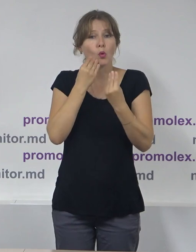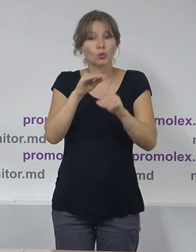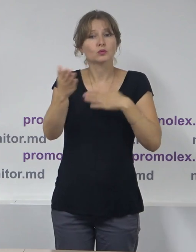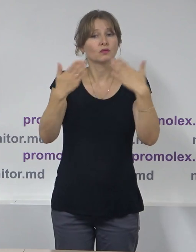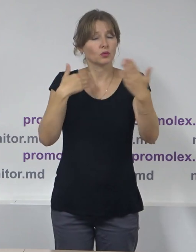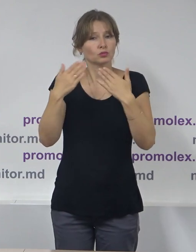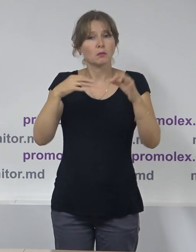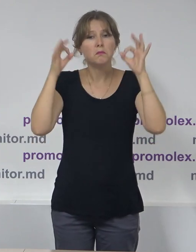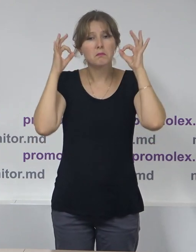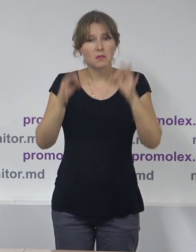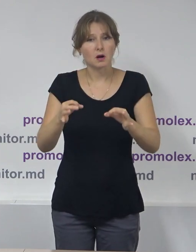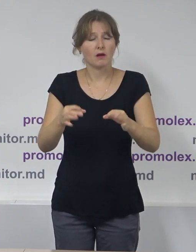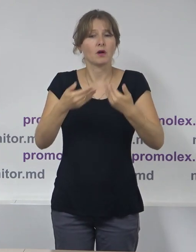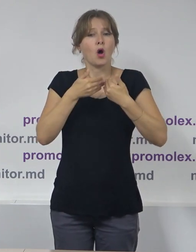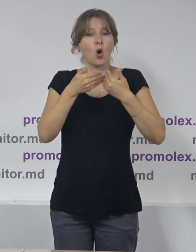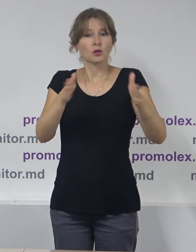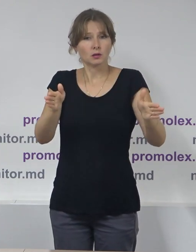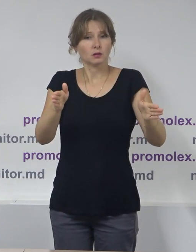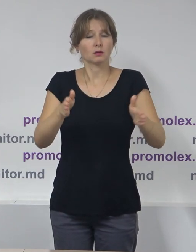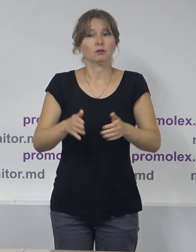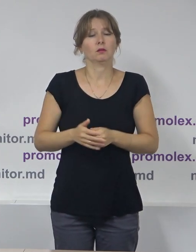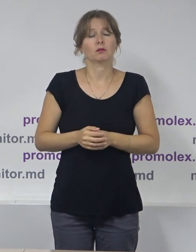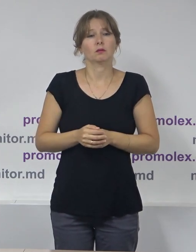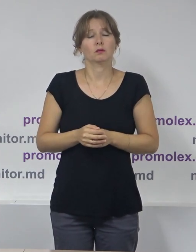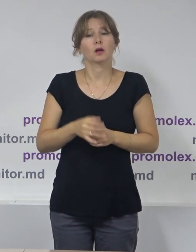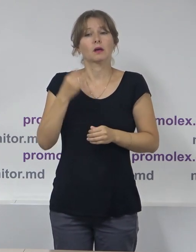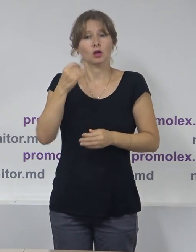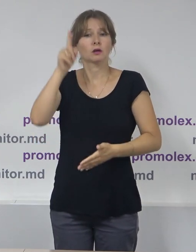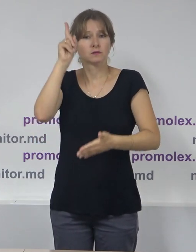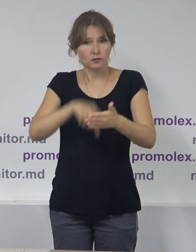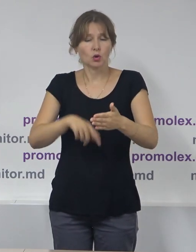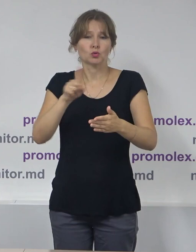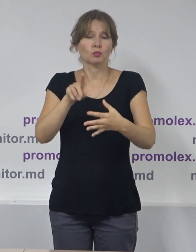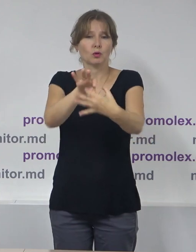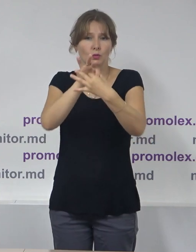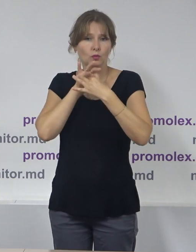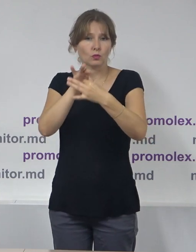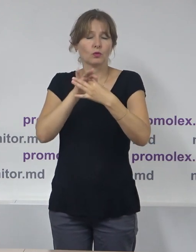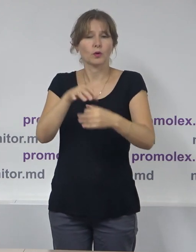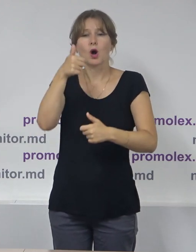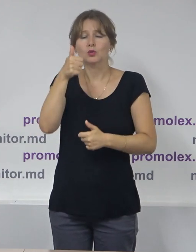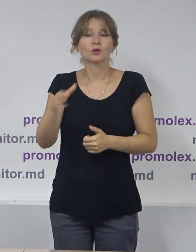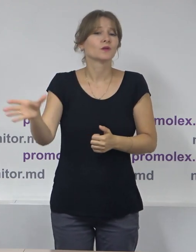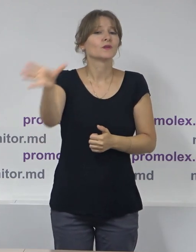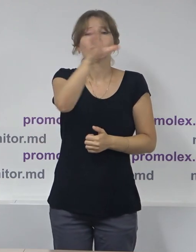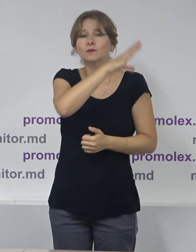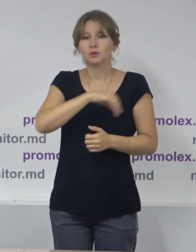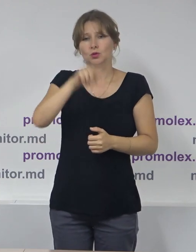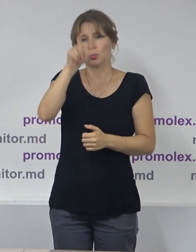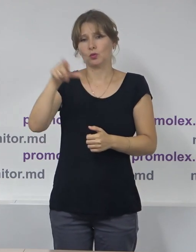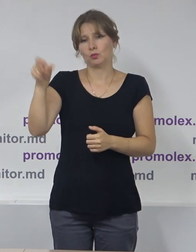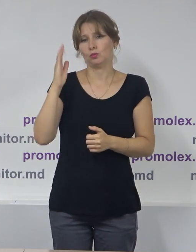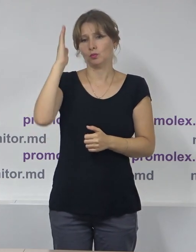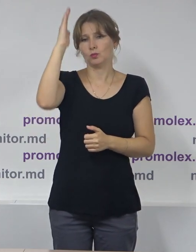constructivă, deschisă și sperăm să avem o colaborare bună cu toți acești actori în următoarea